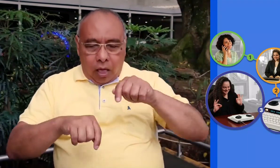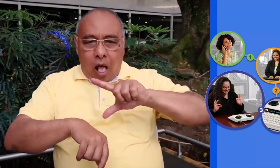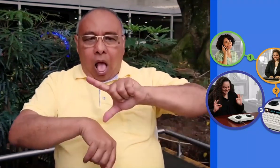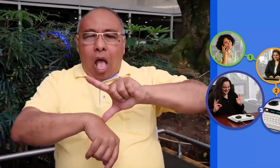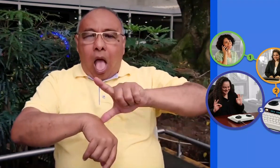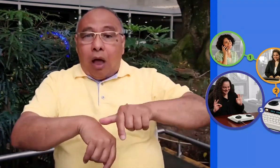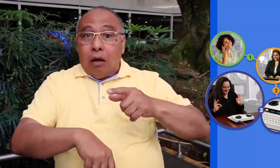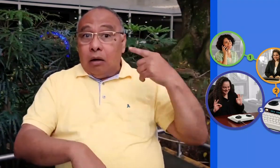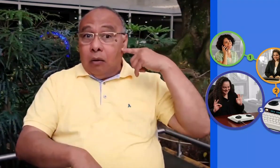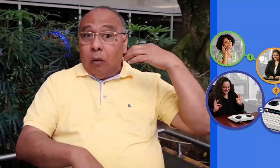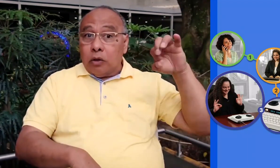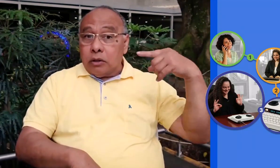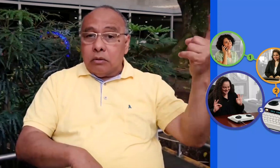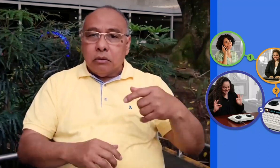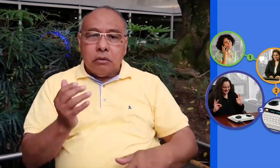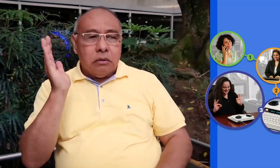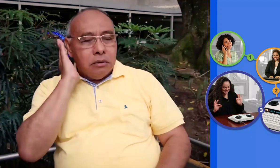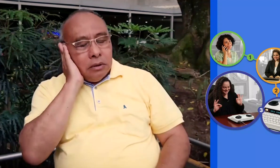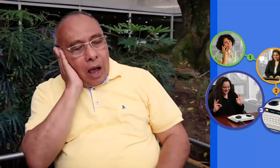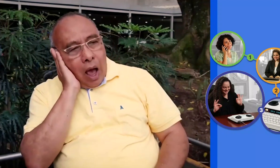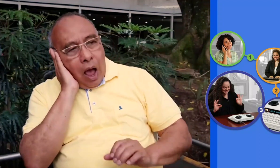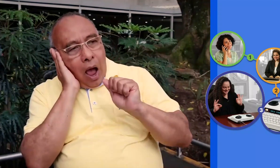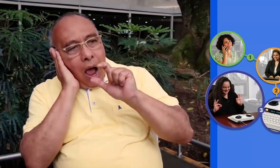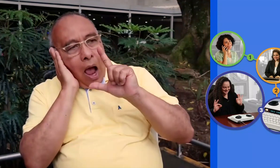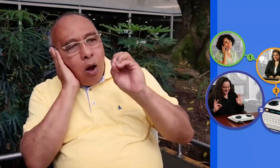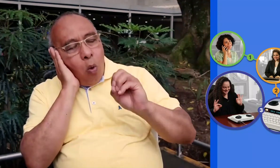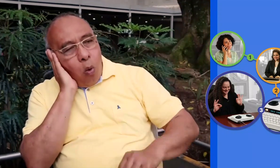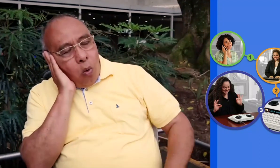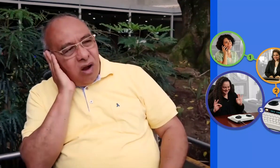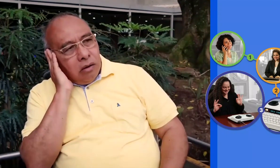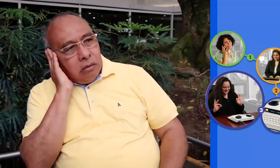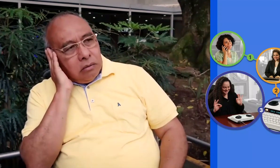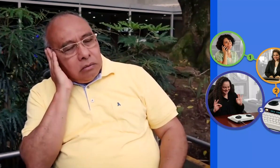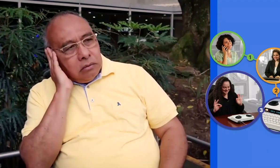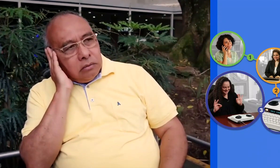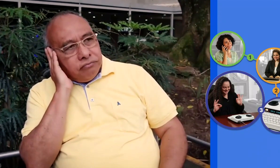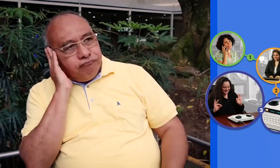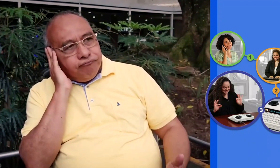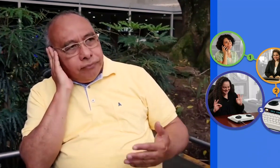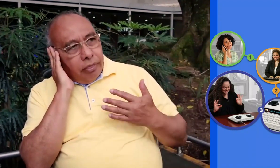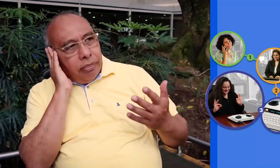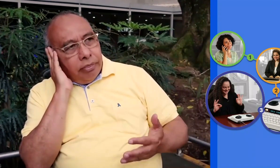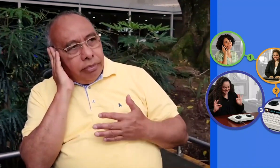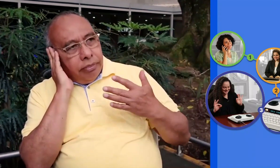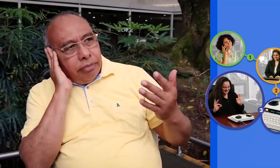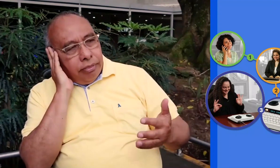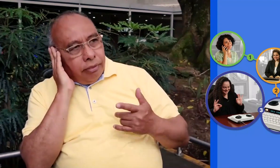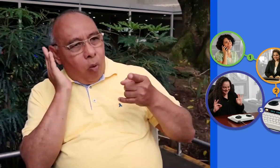escribir. Por lo tanto, la comunicación no era rápida. La persona oyente recibía la comunicación y tenía que esperar